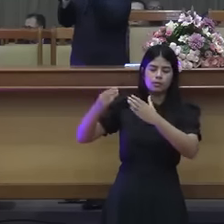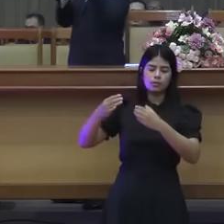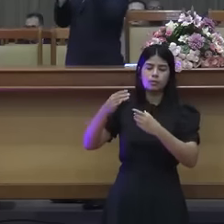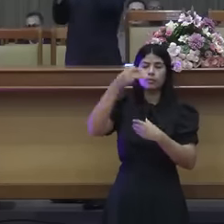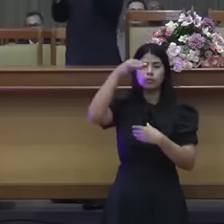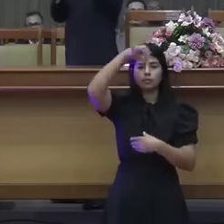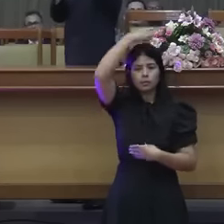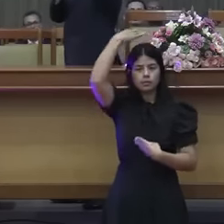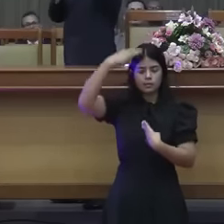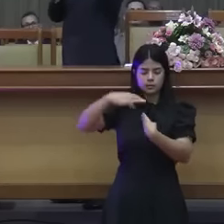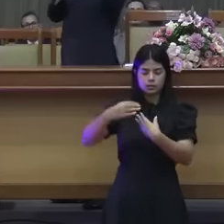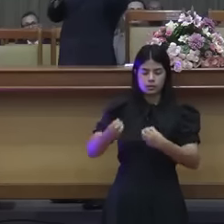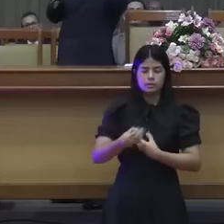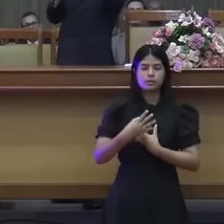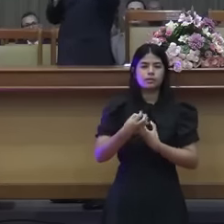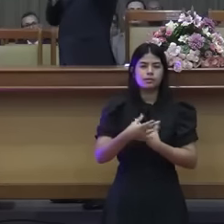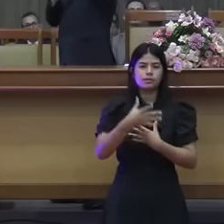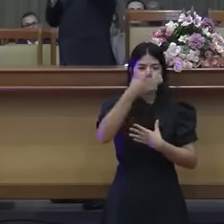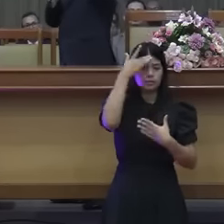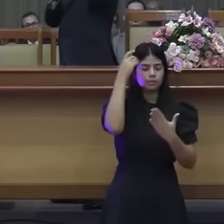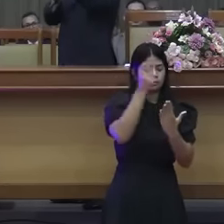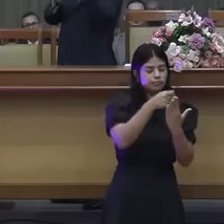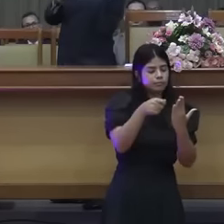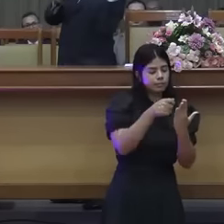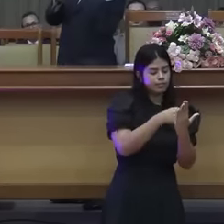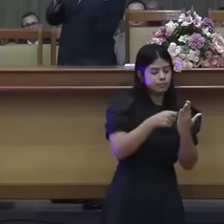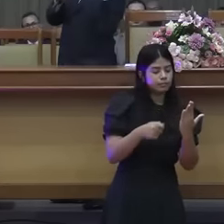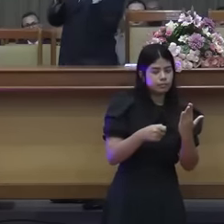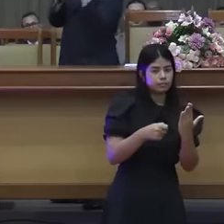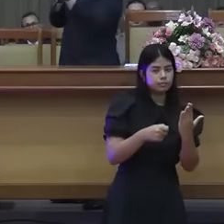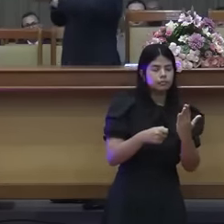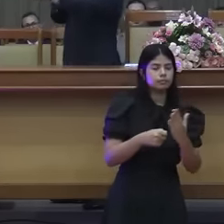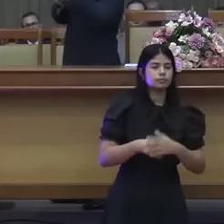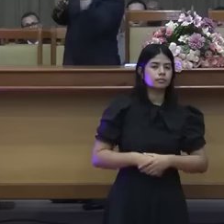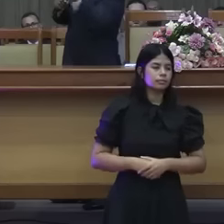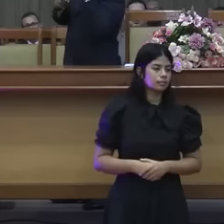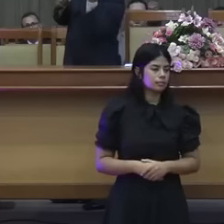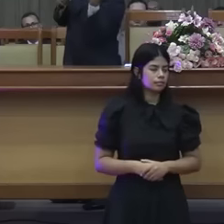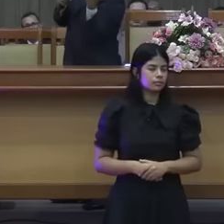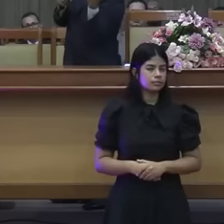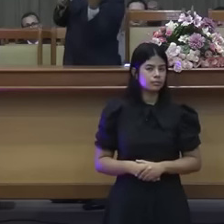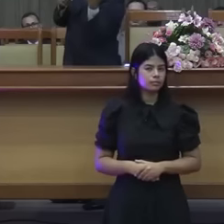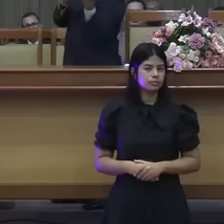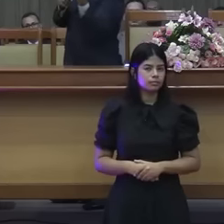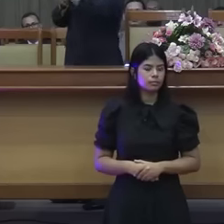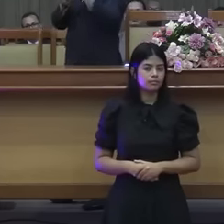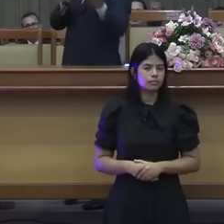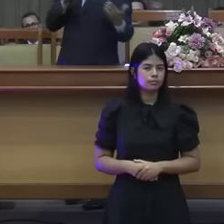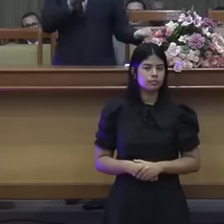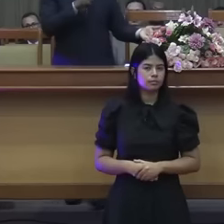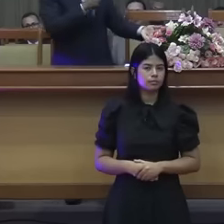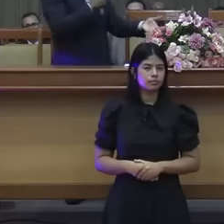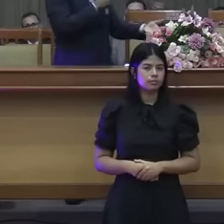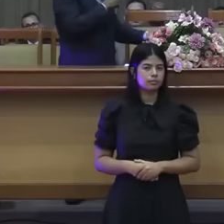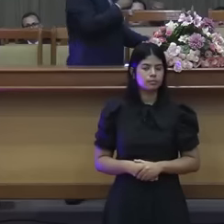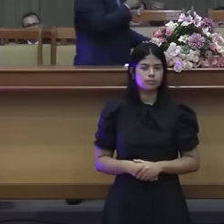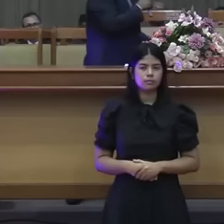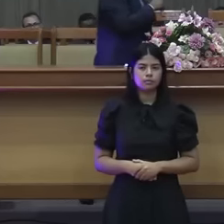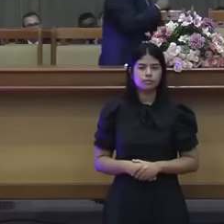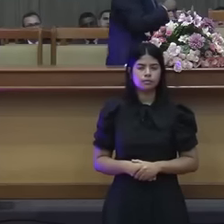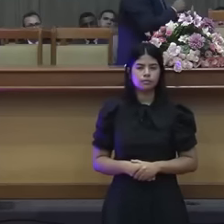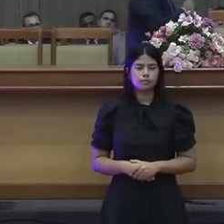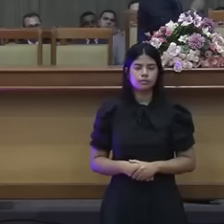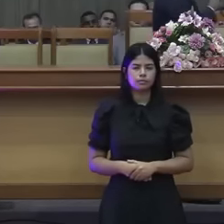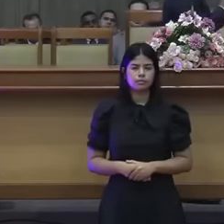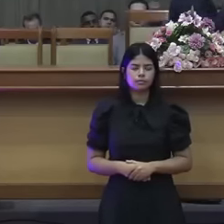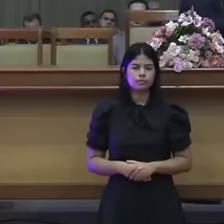assim, a lei e os profetas testificam de mim, ele diz, dá uma olhadinha lá atrás. Já pensou se não tivesse escrito?